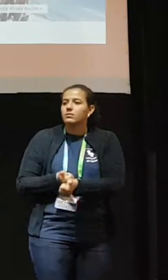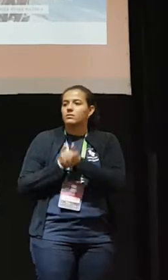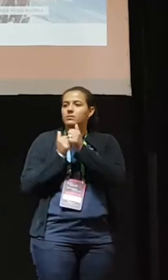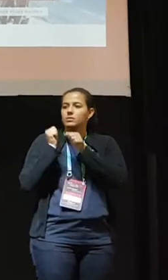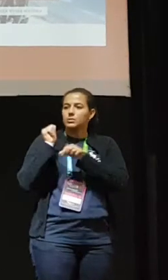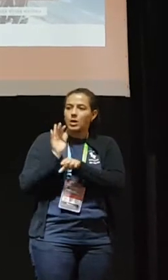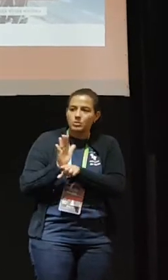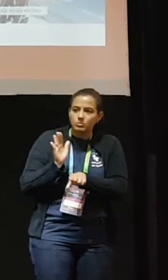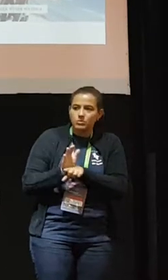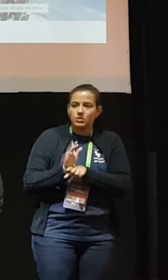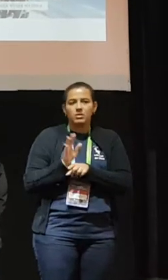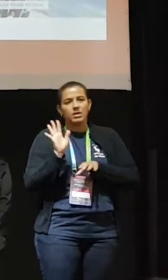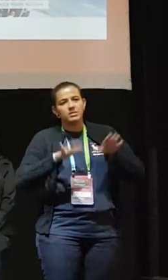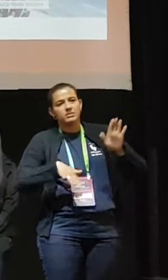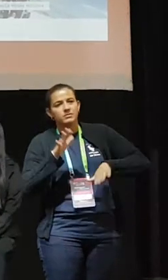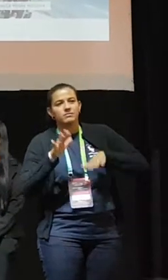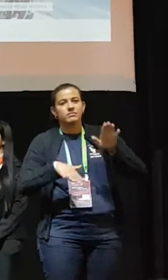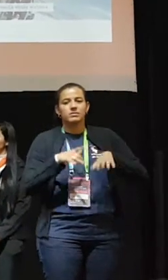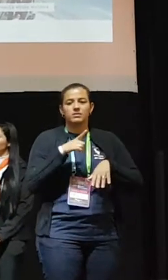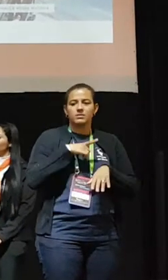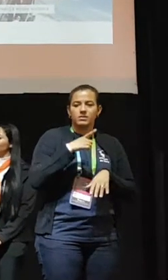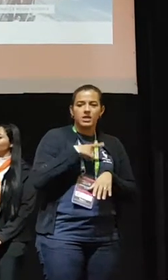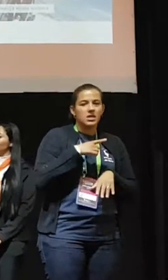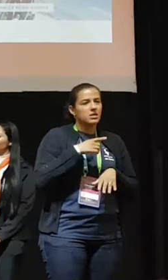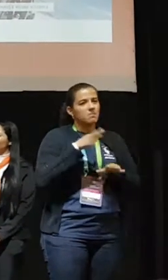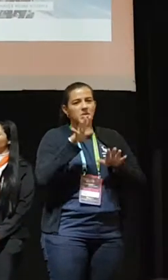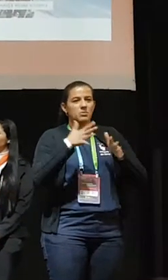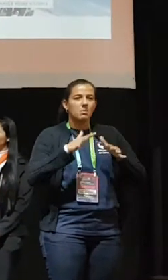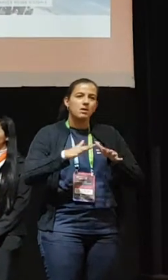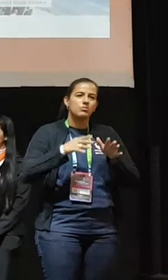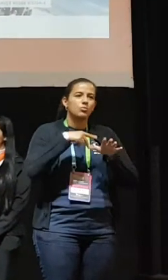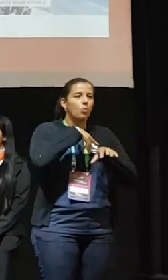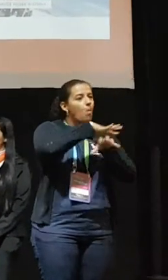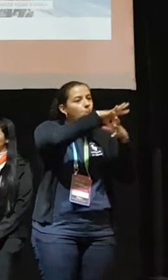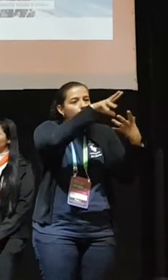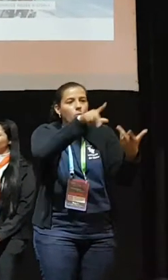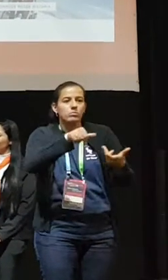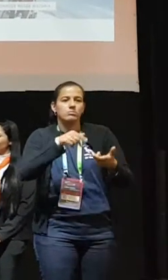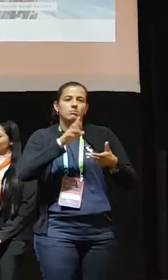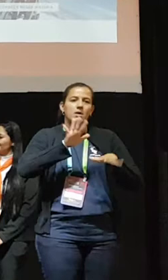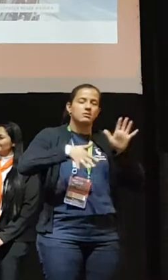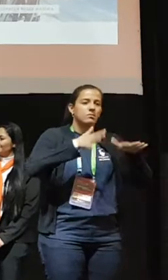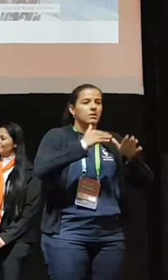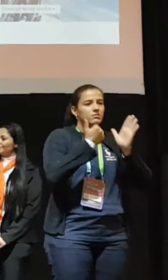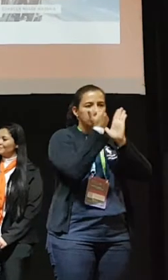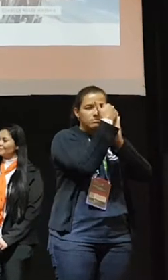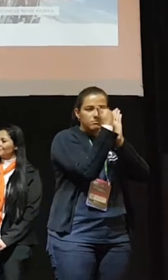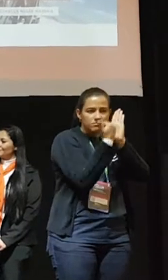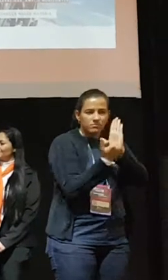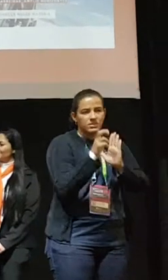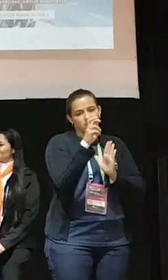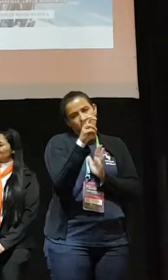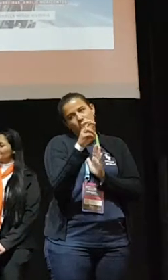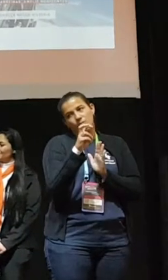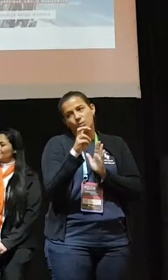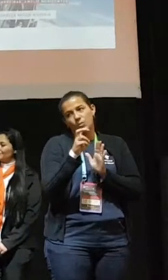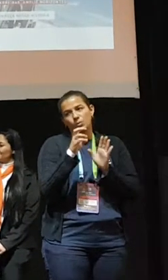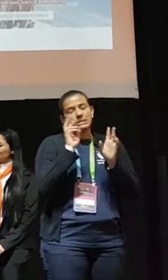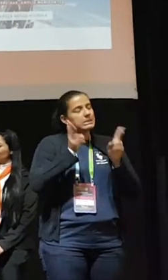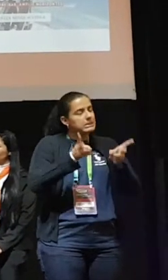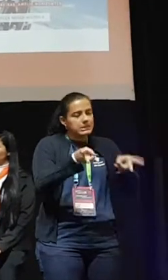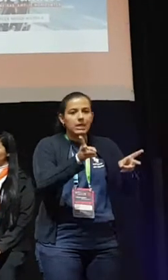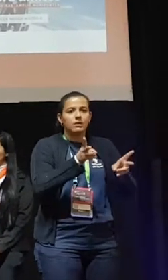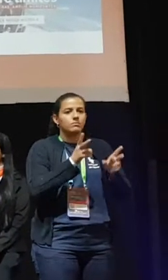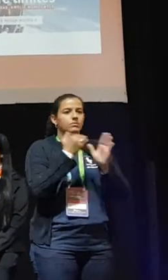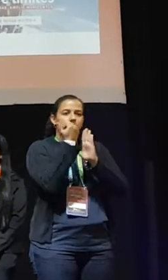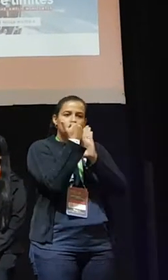dois, três, entre os top 5 mundial. E a gente está falando de mais de 150 países.